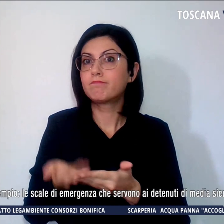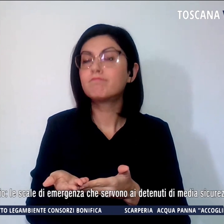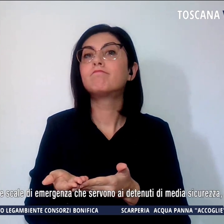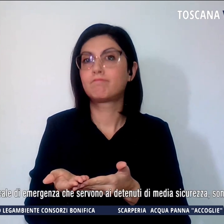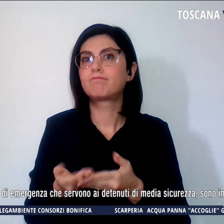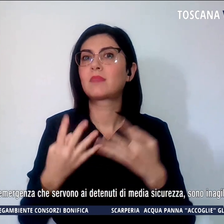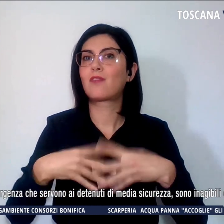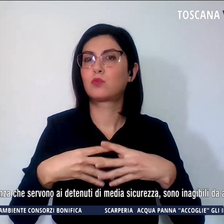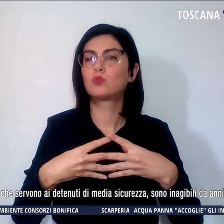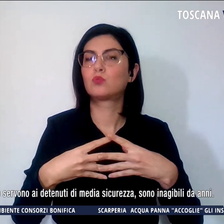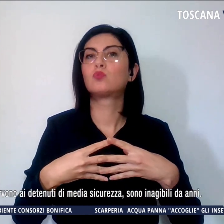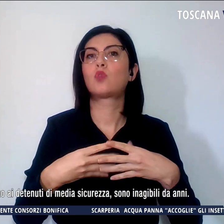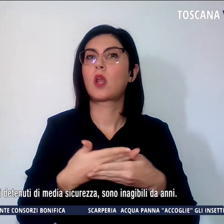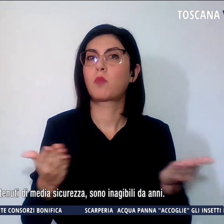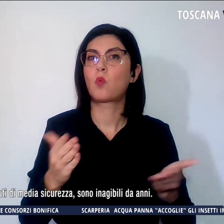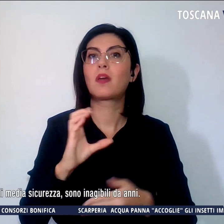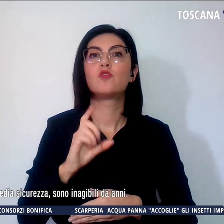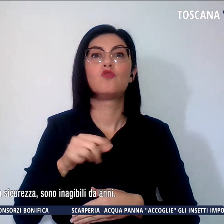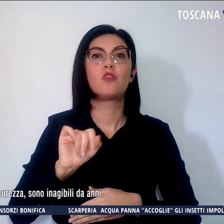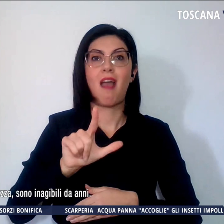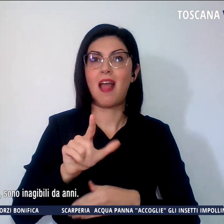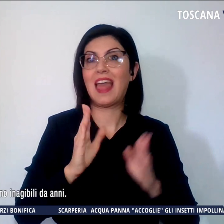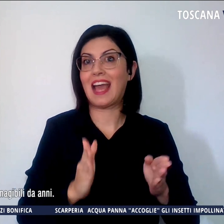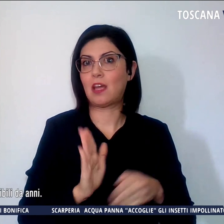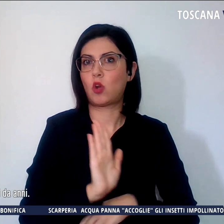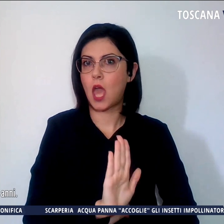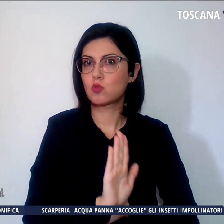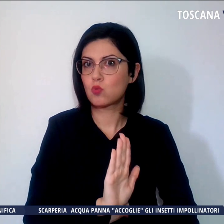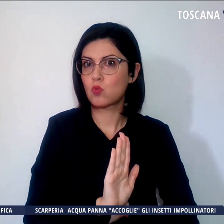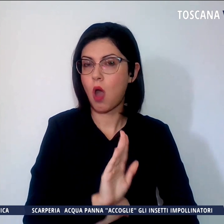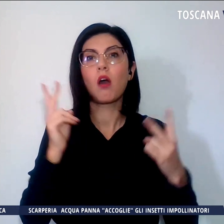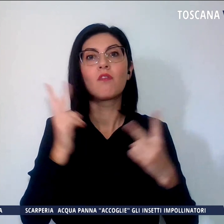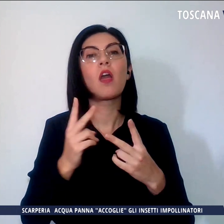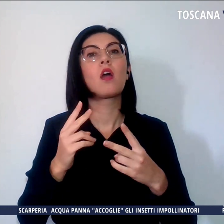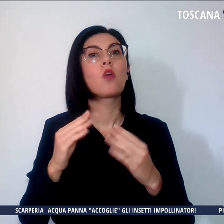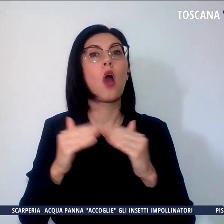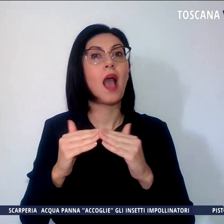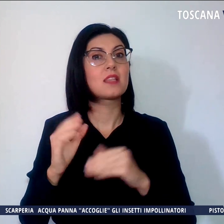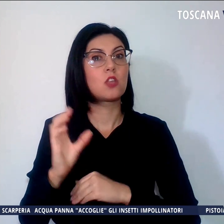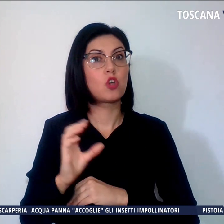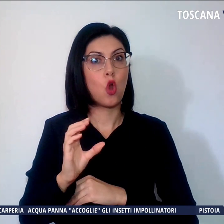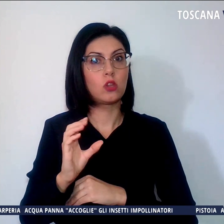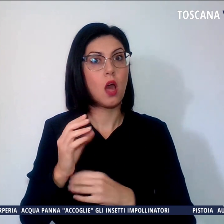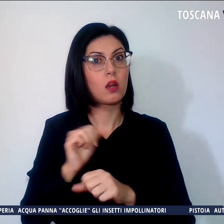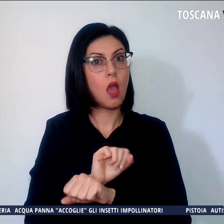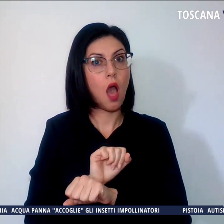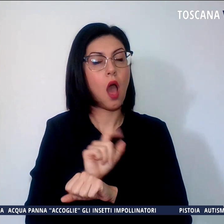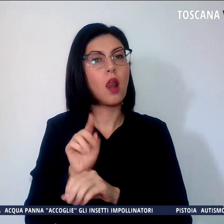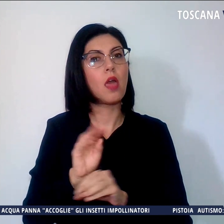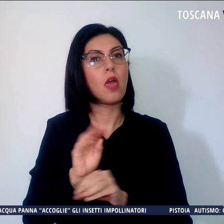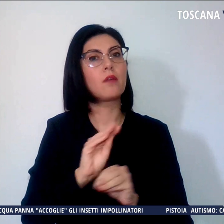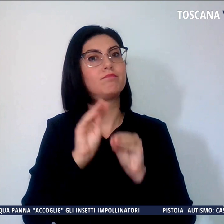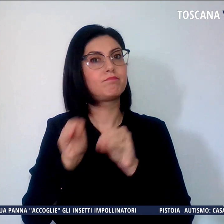CGL di categoria dopo che alla casa circondariale hanno fatto tappa i rappresentanti